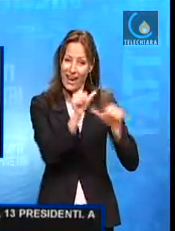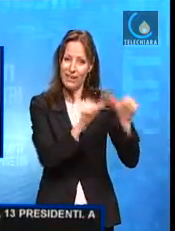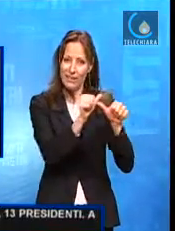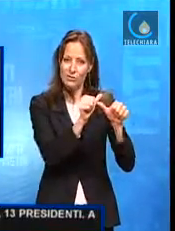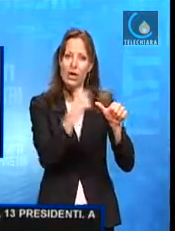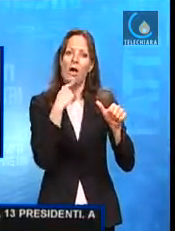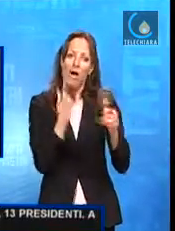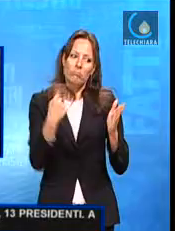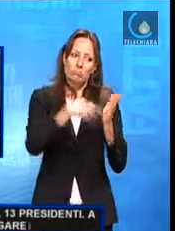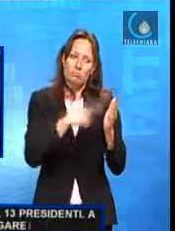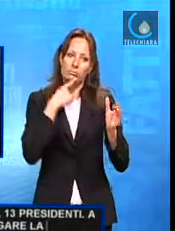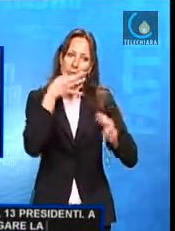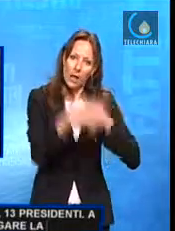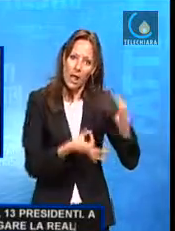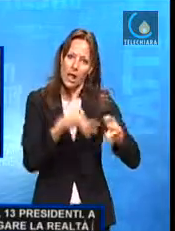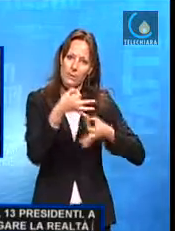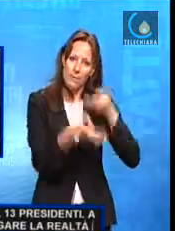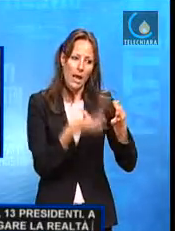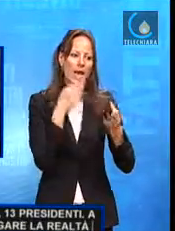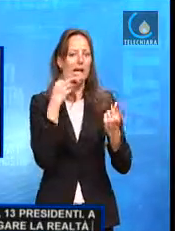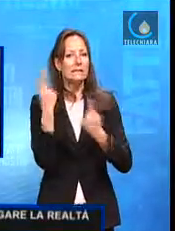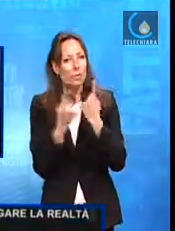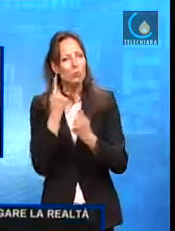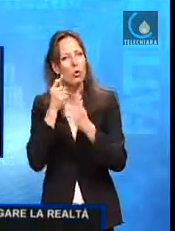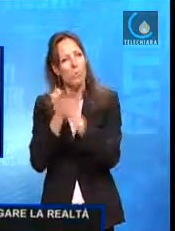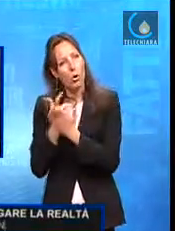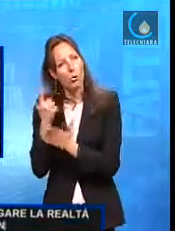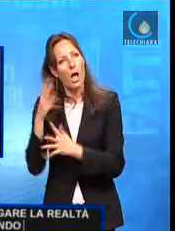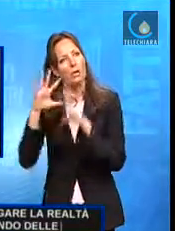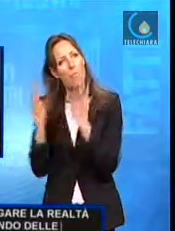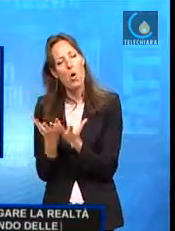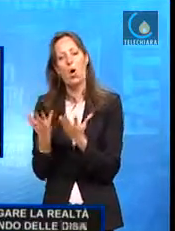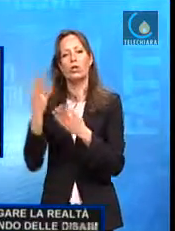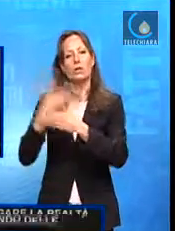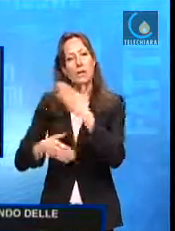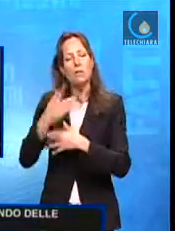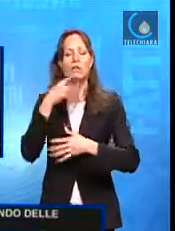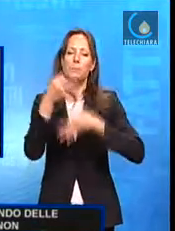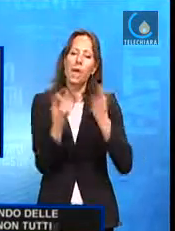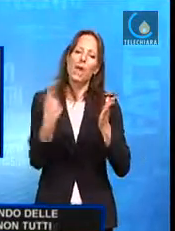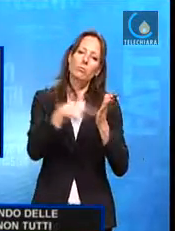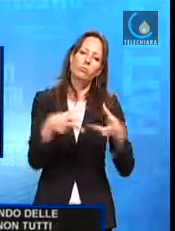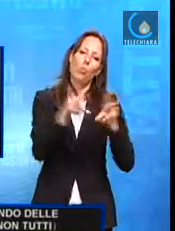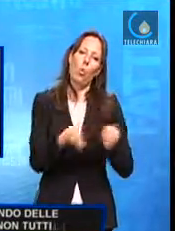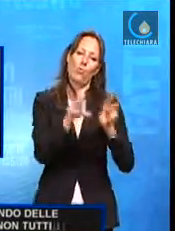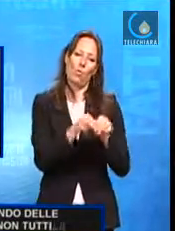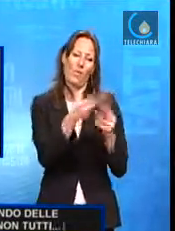la realtà importantissima del mondo delle disabilità, perché non tutti. Il riflesso molto